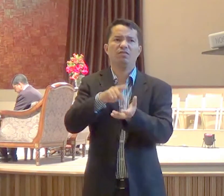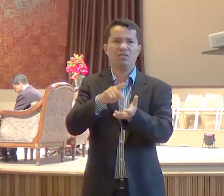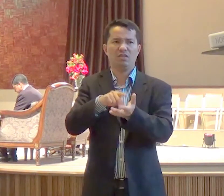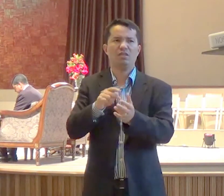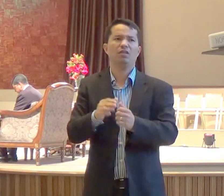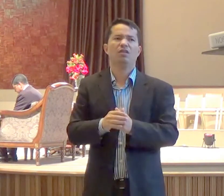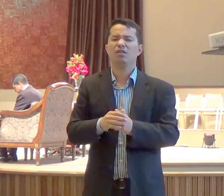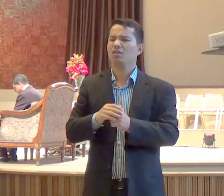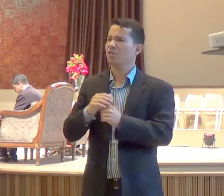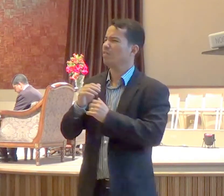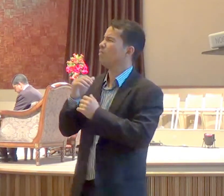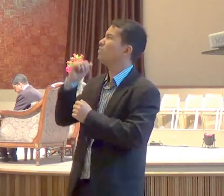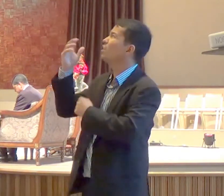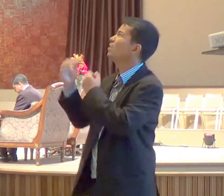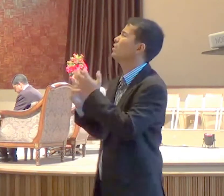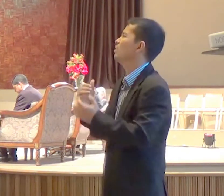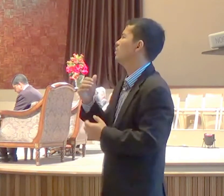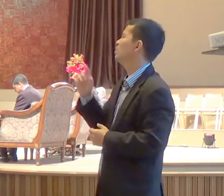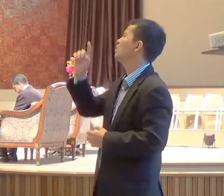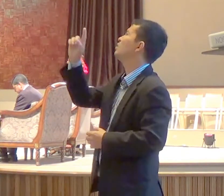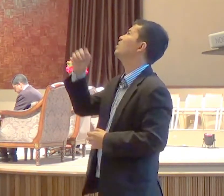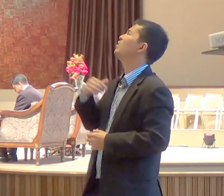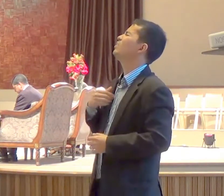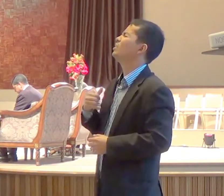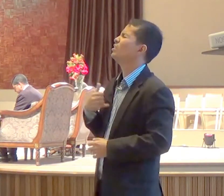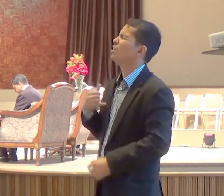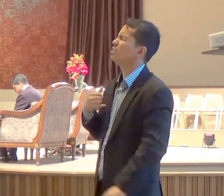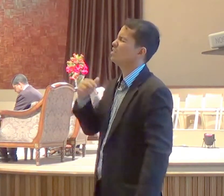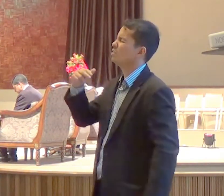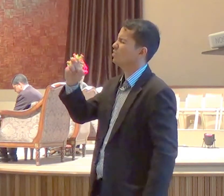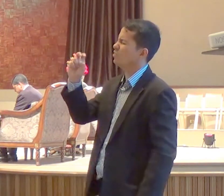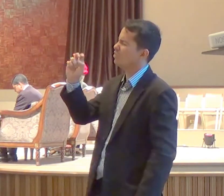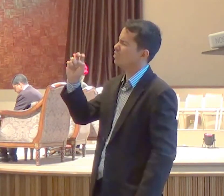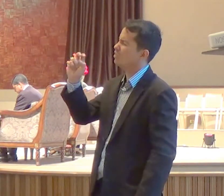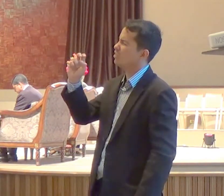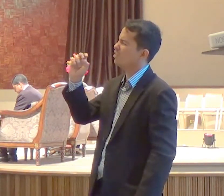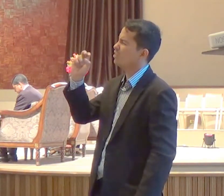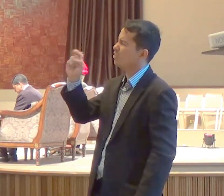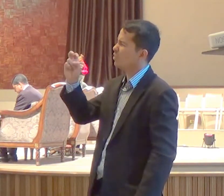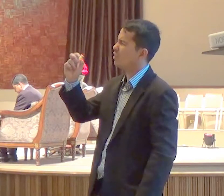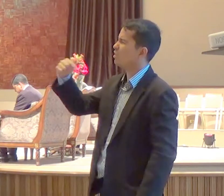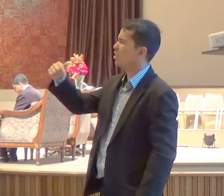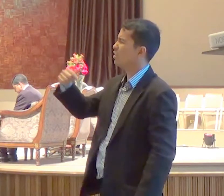eu disse Senhor, eu estou com 57 anos, o Senhor agora, está me mandando para um lugar, que eu vou ter que aprender, uma outra língua,